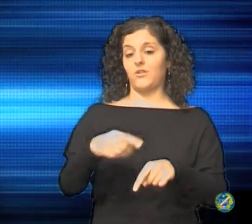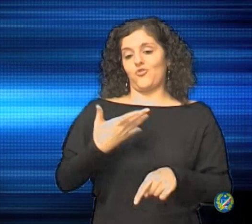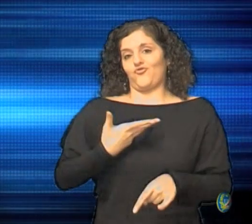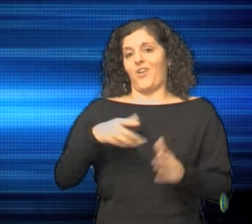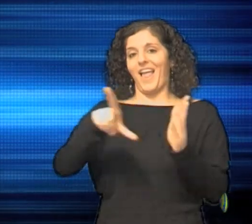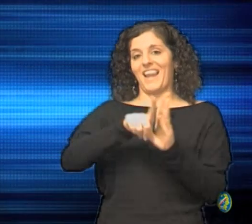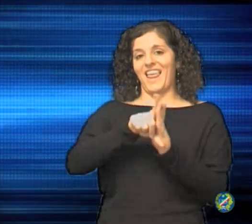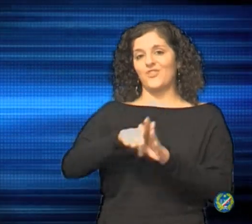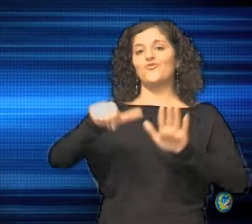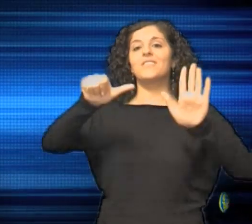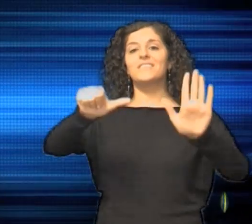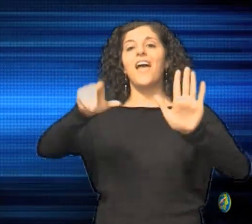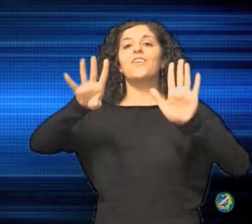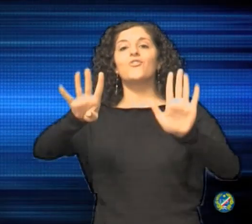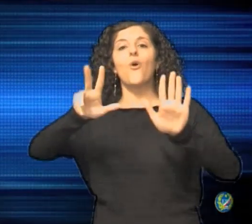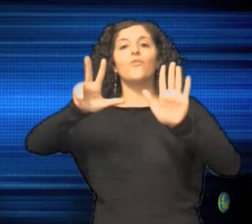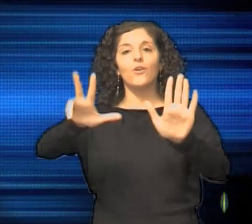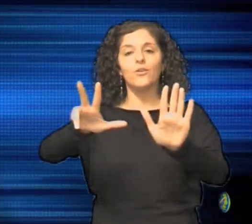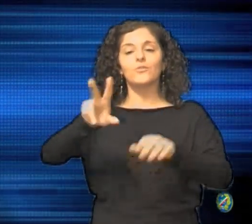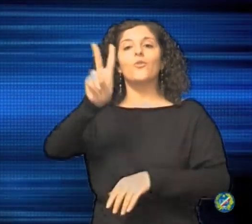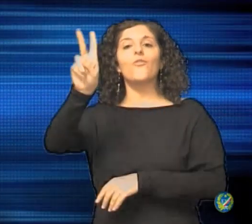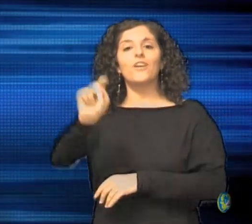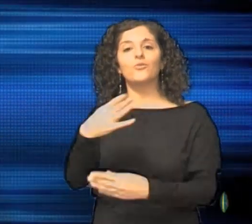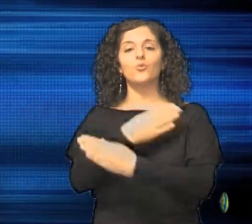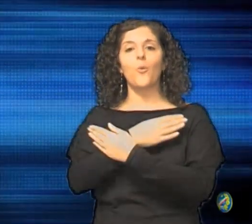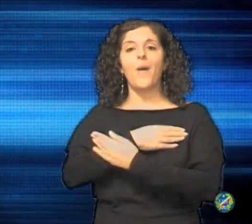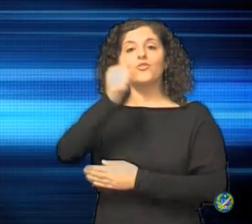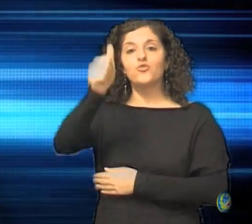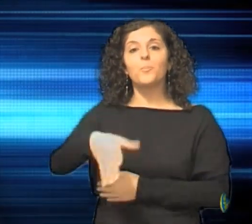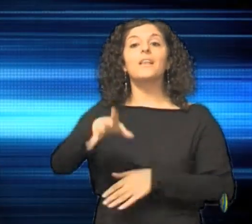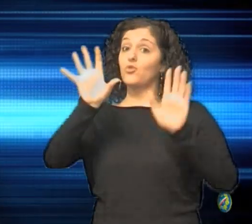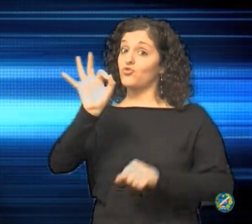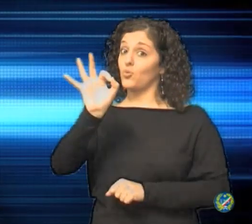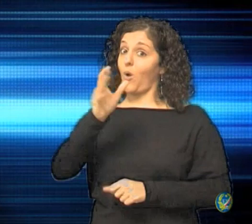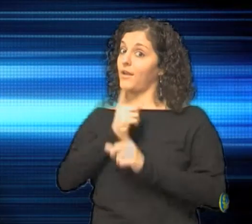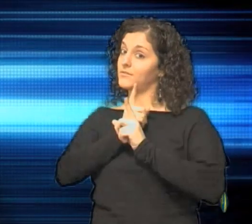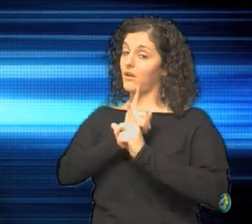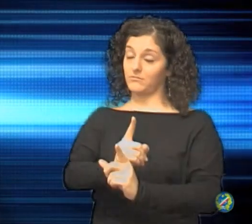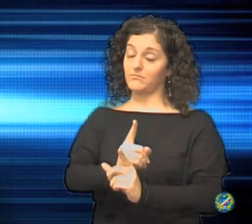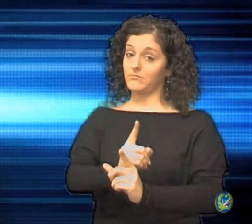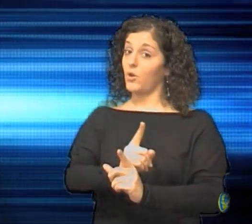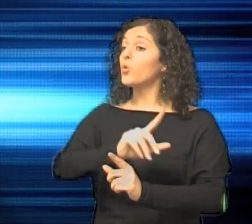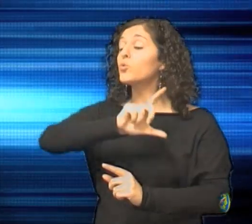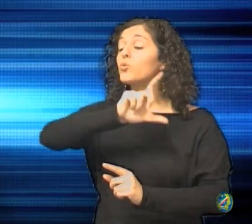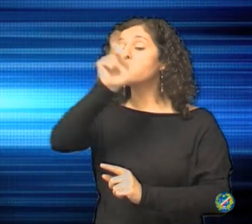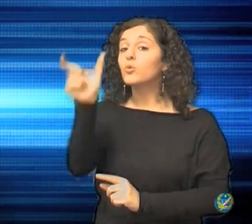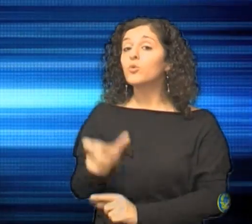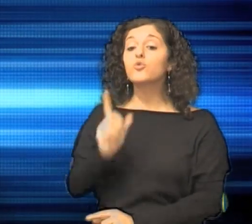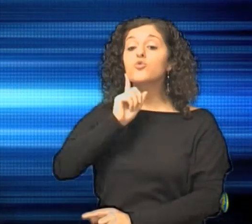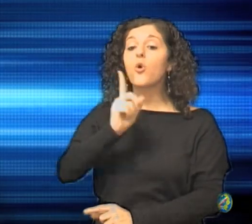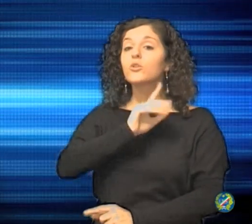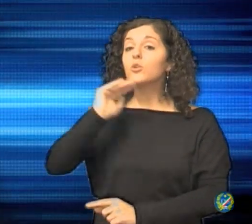698 del 21 maggio 1950. E quindi, le sedi